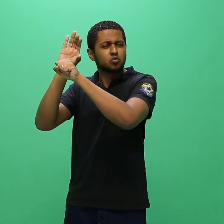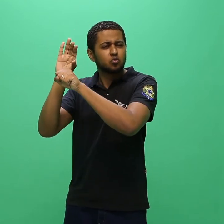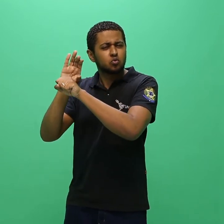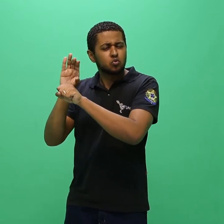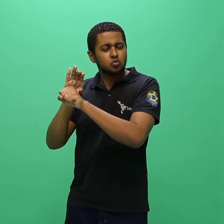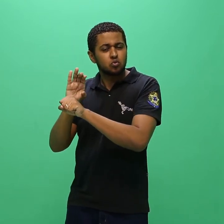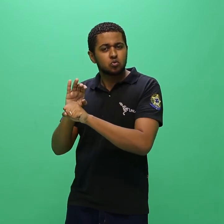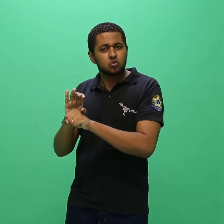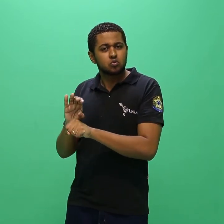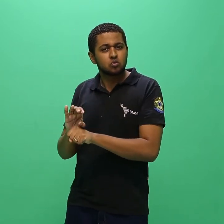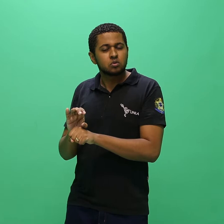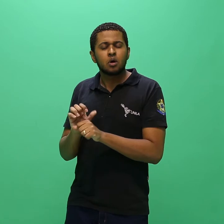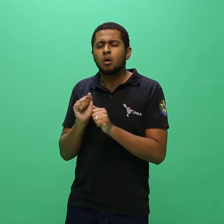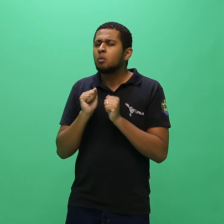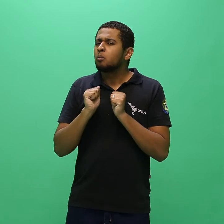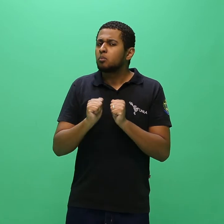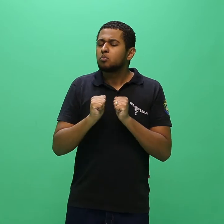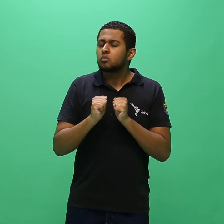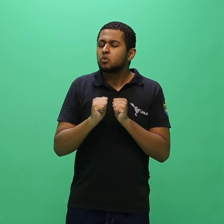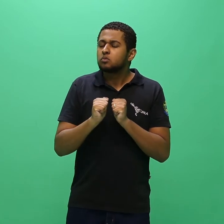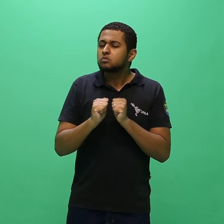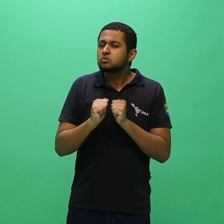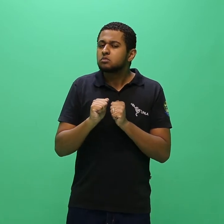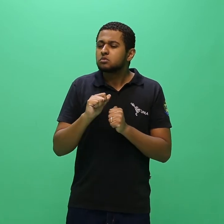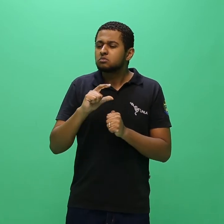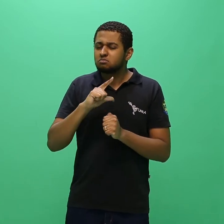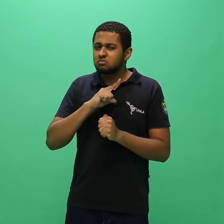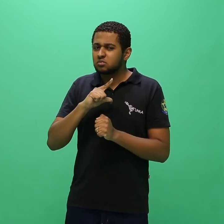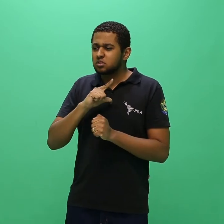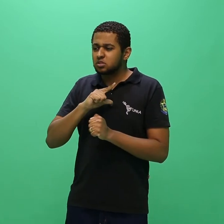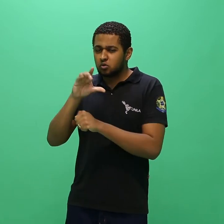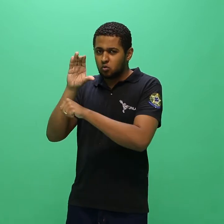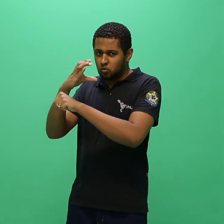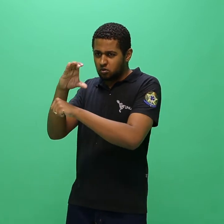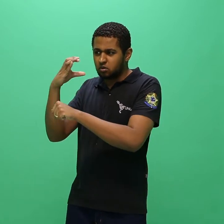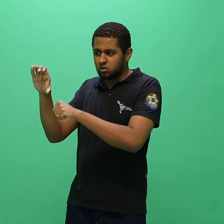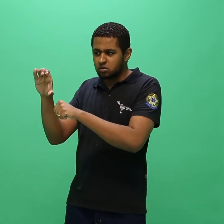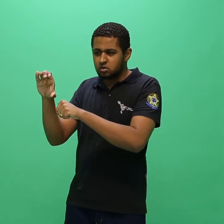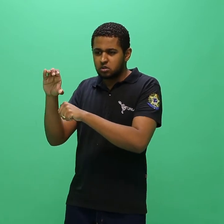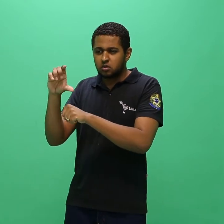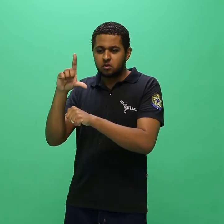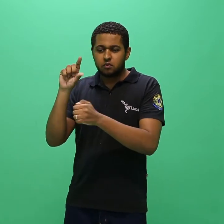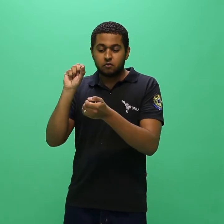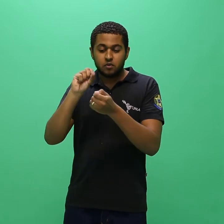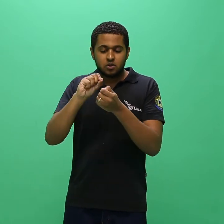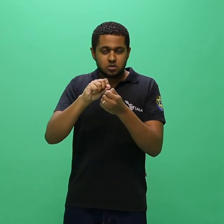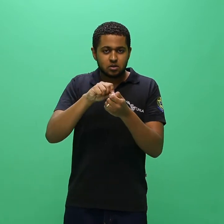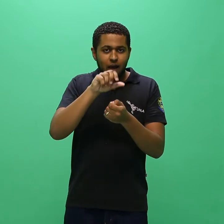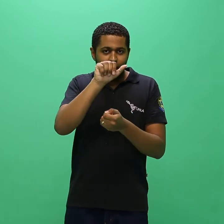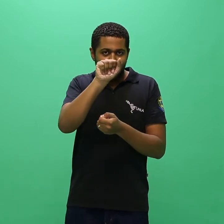Banca de Seleção do Colegiado do Curso, em conjunto com a Pró-Reitoria de Graduação da Unila.